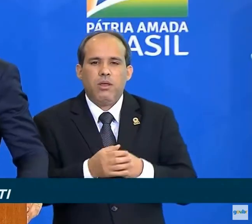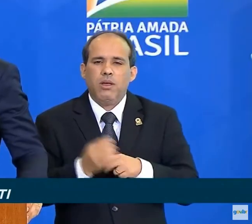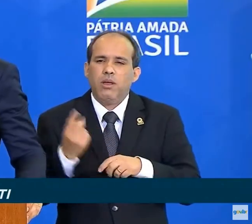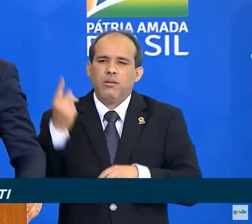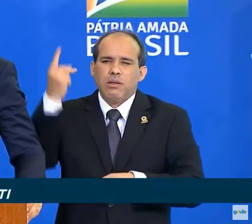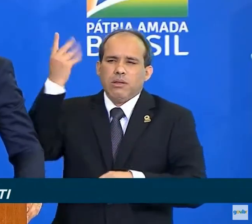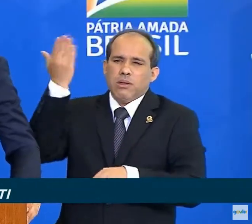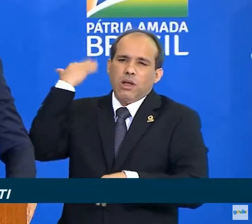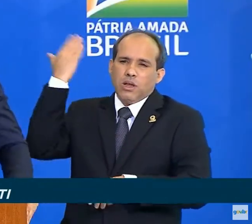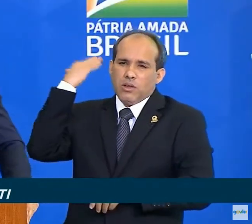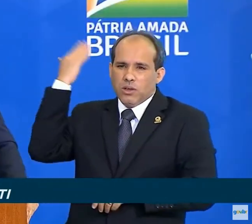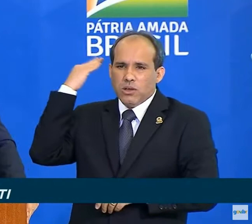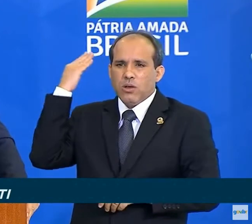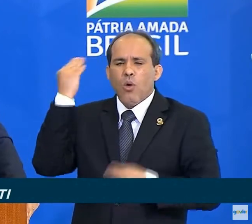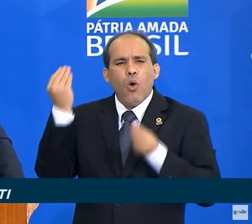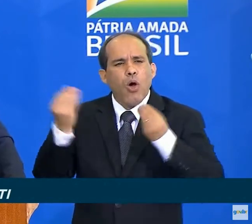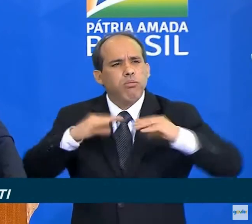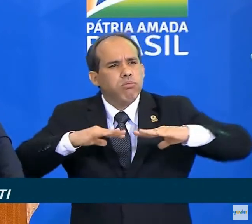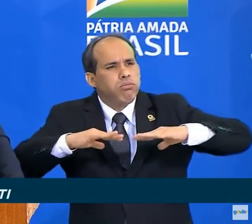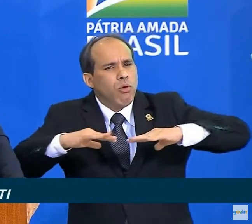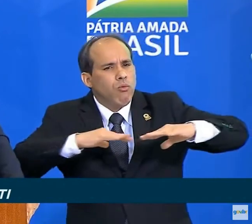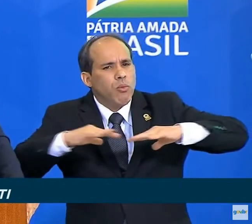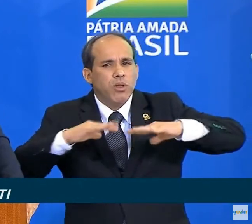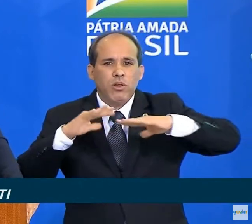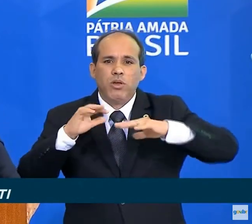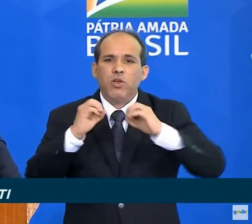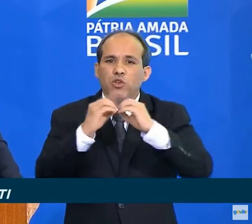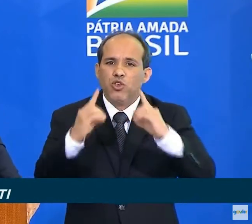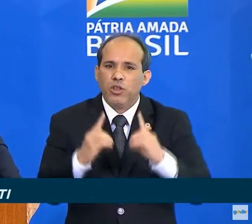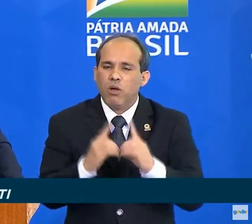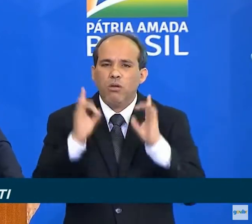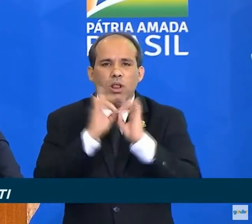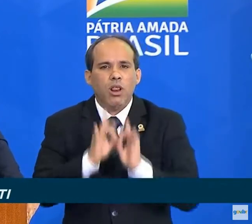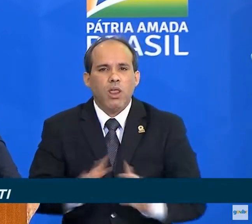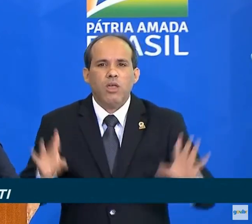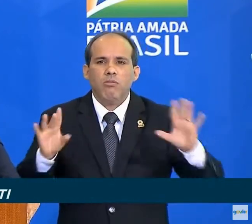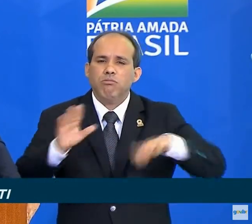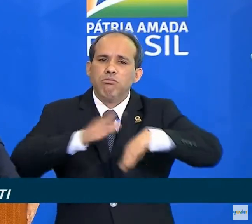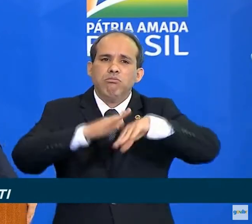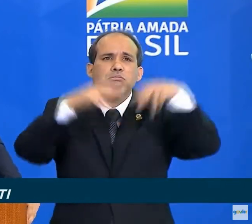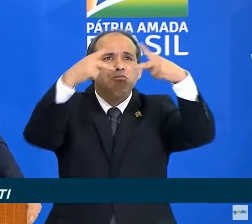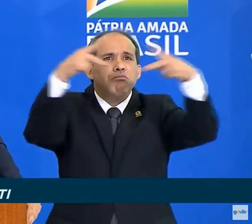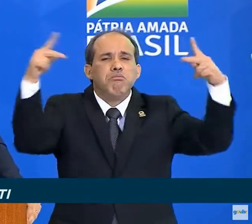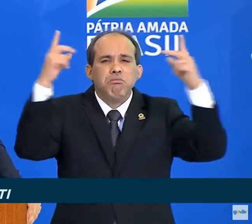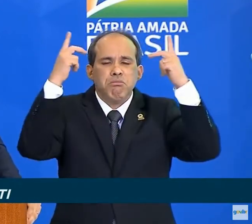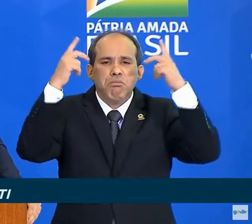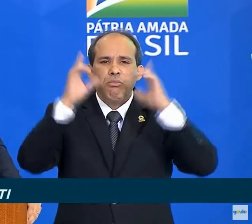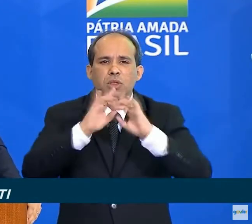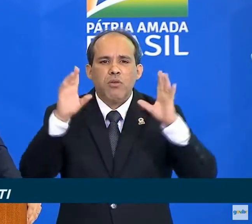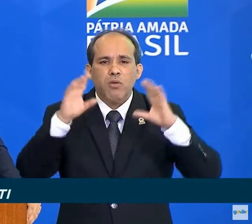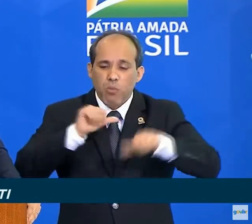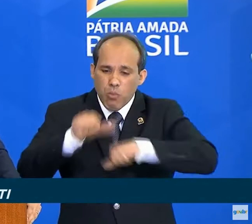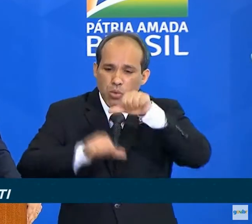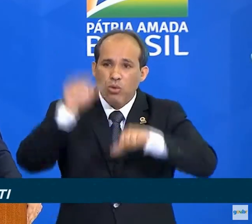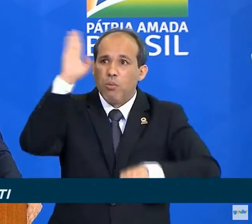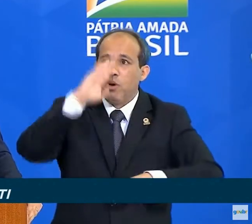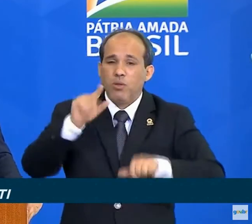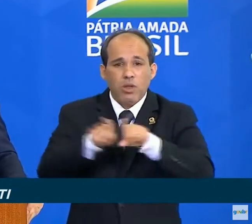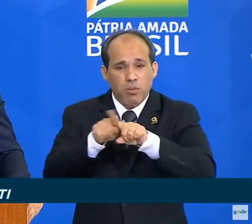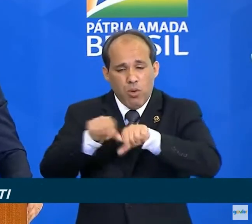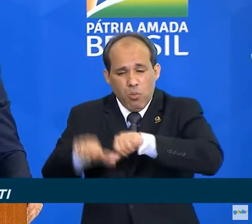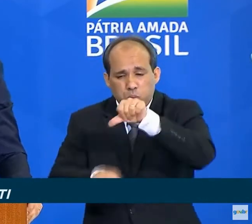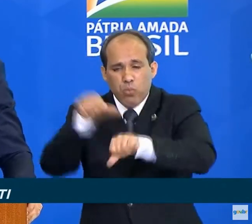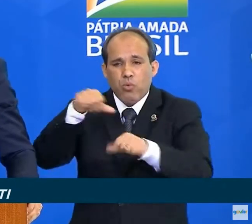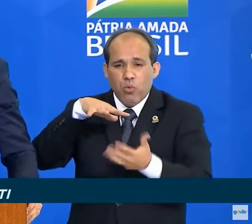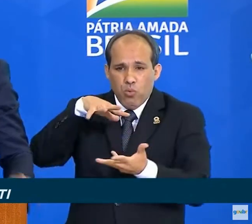atrás, esse movimento digital espontâneo que mudaria o Brasil e o mundo. Hoje,